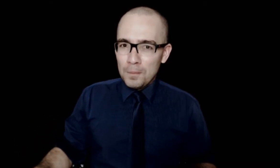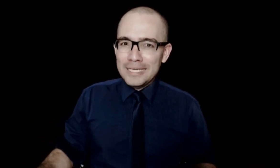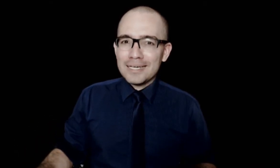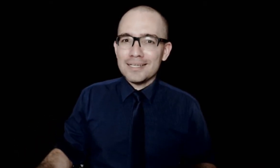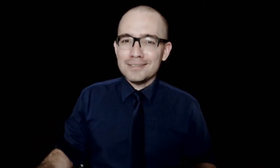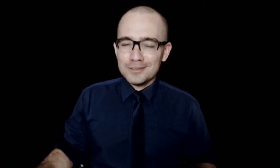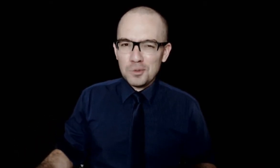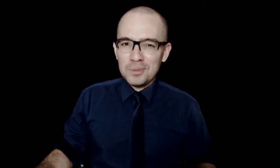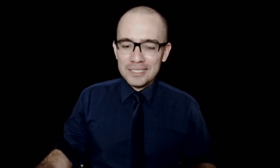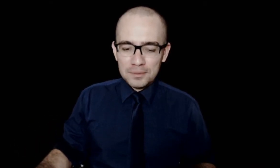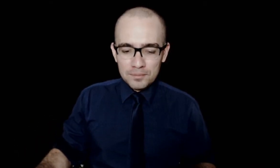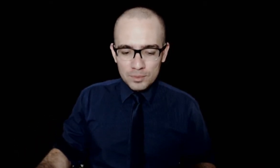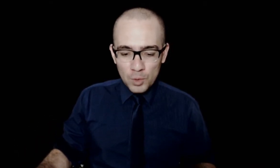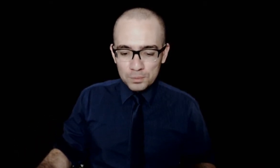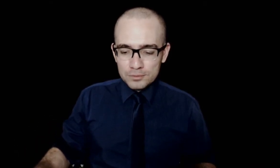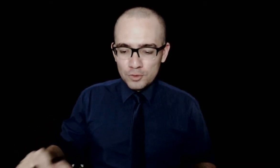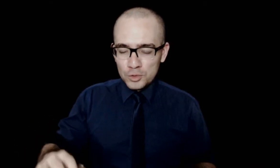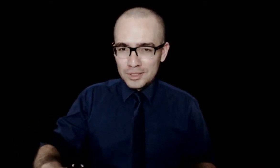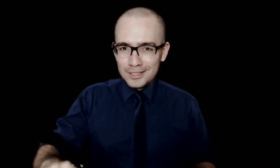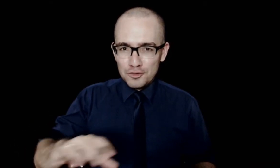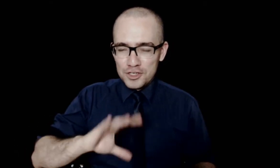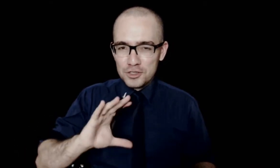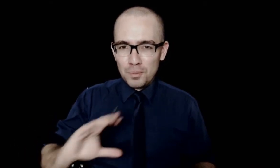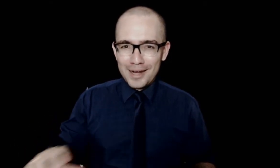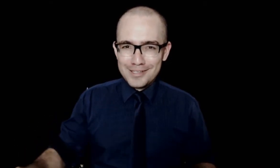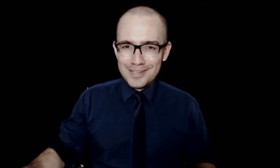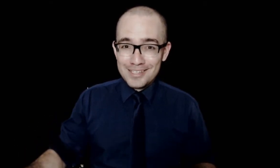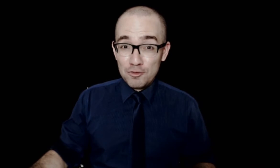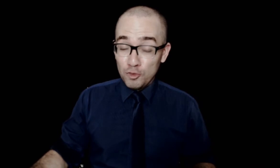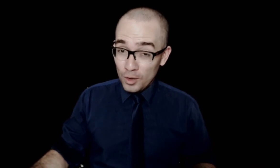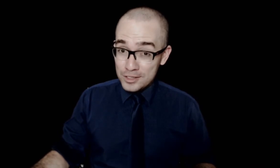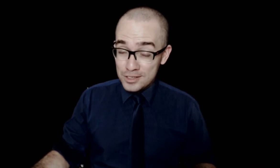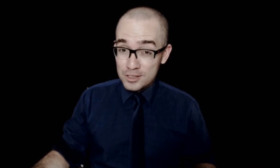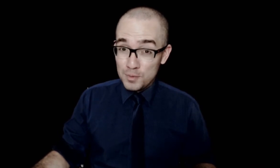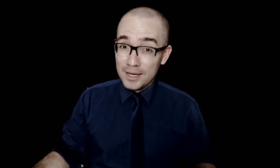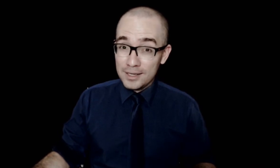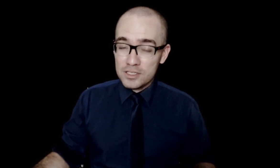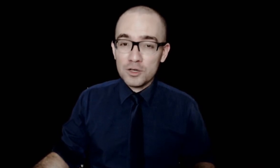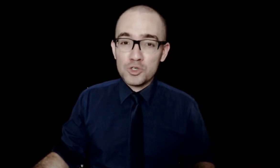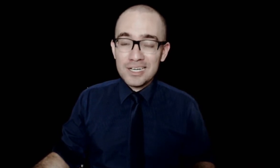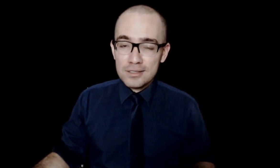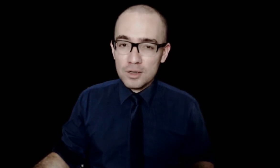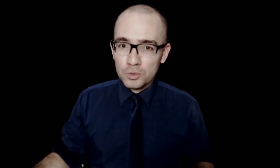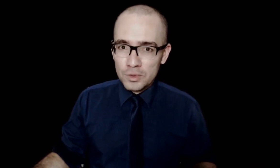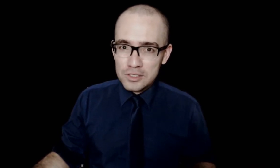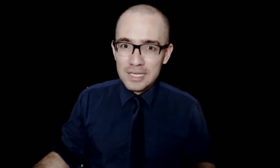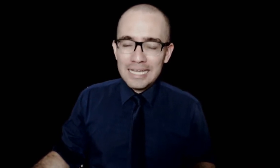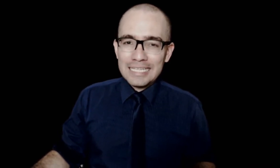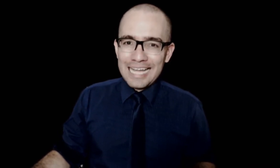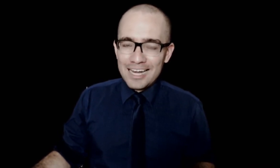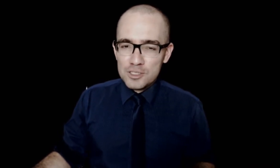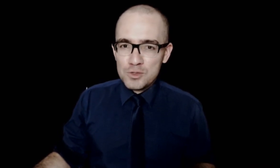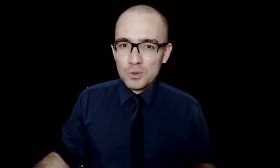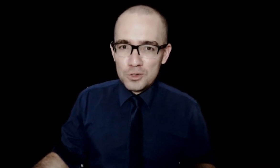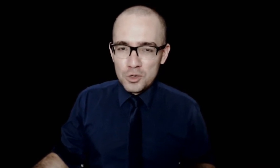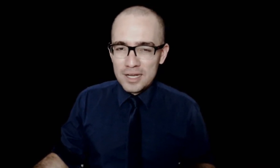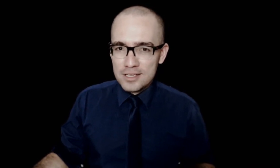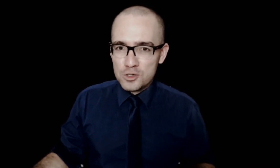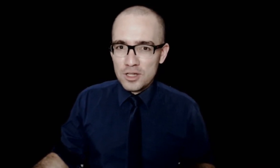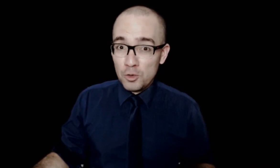Complica, né? Complica. Bom, voltando aqui, fechando o parênteses dessa fortíssima crítica aos grandes autores da área de psicologia organizacional